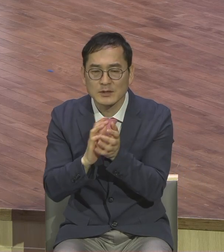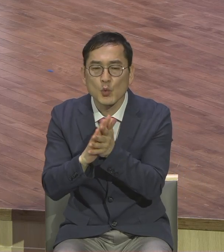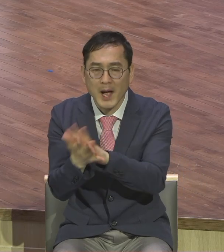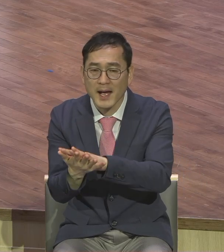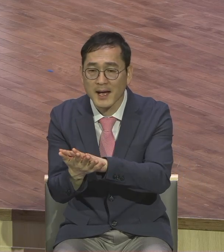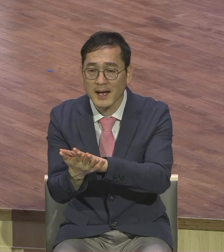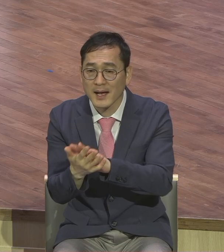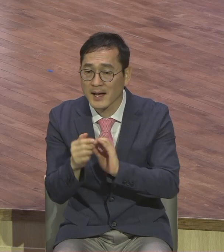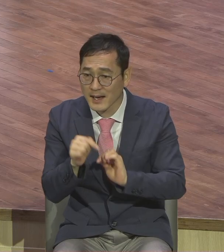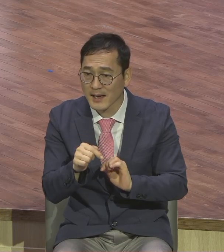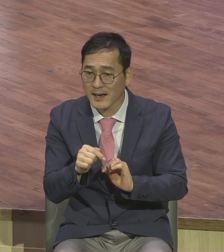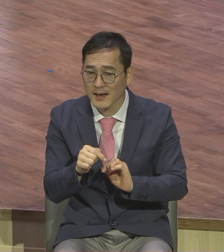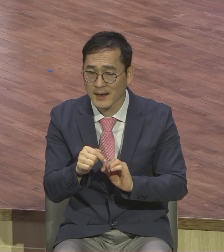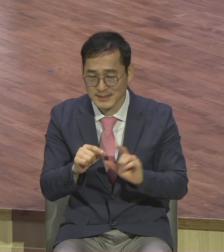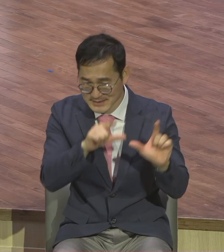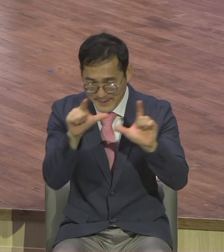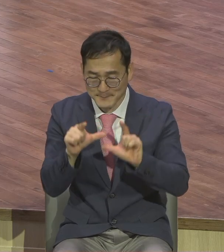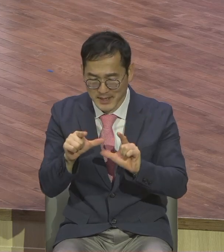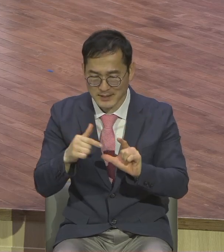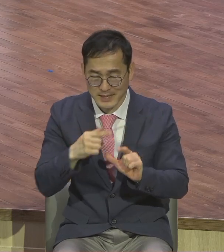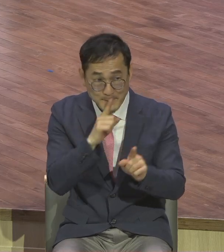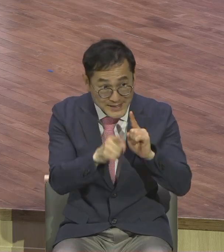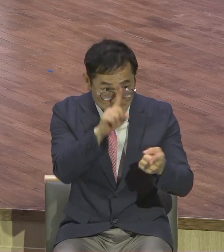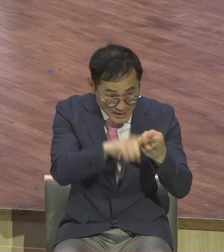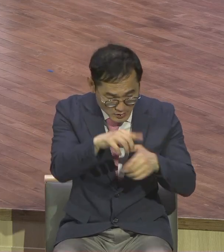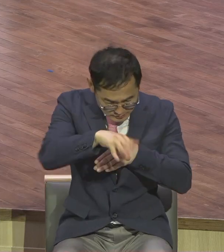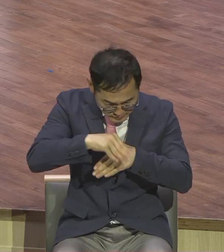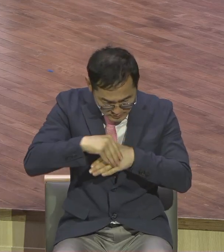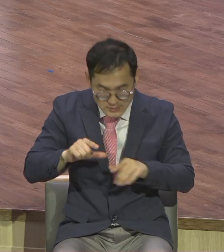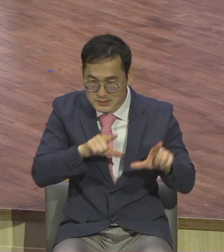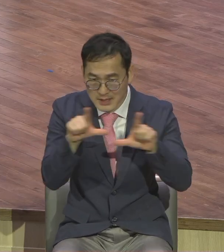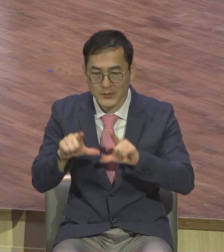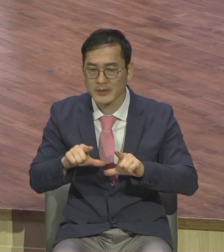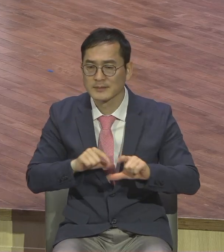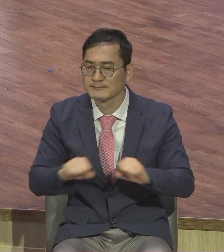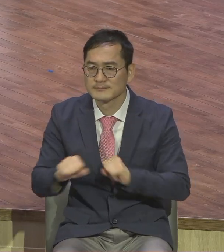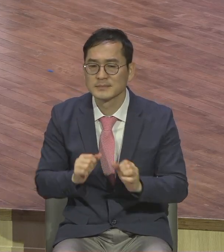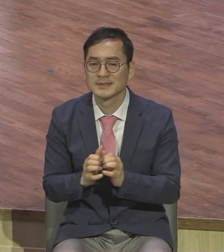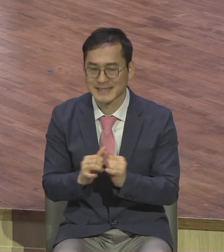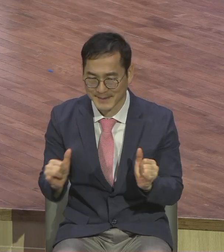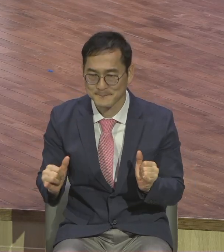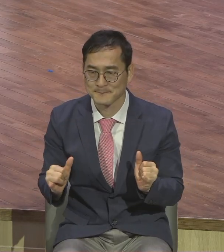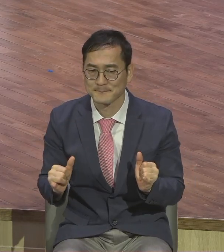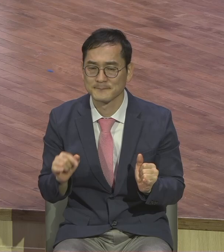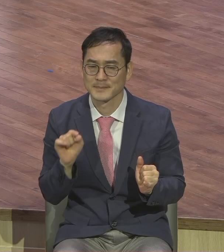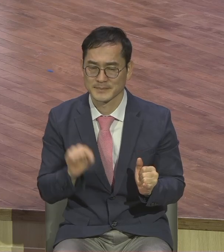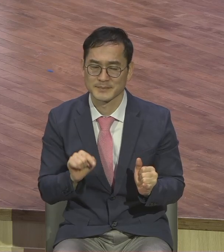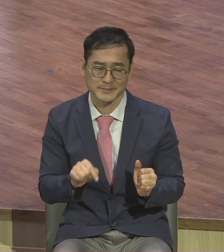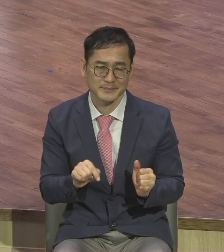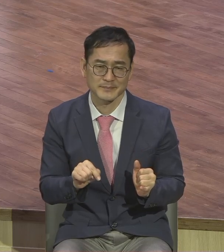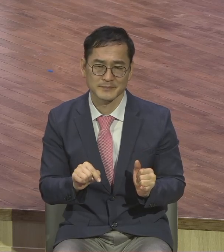정말 삶속에 적용하는 사람에게 일어나는 일이에요. 말씀의 개윤화가 말씀이 내 것으로